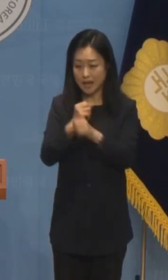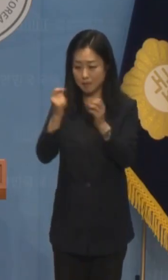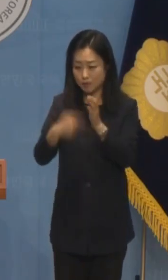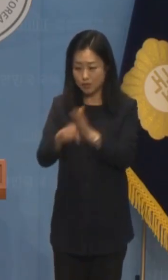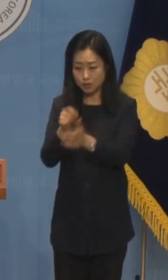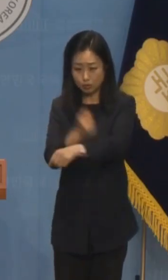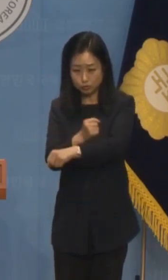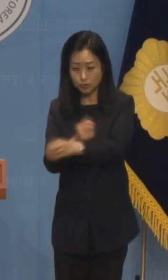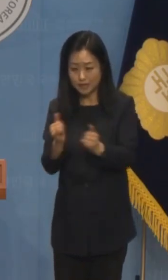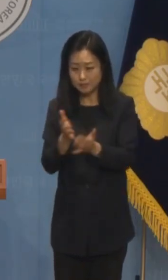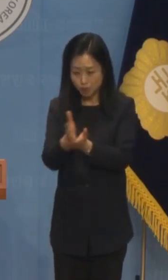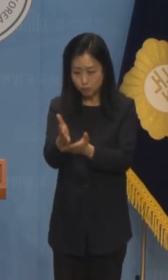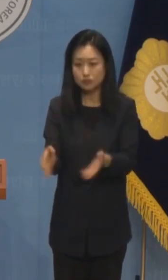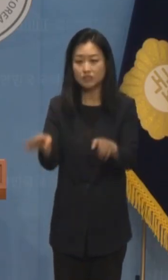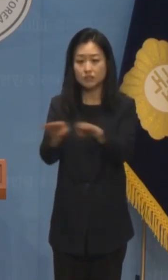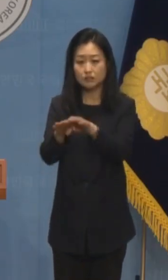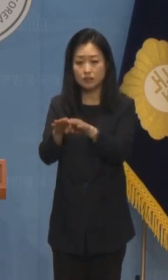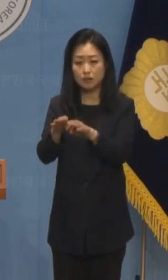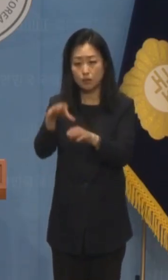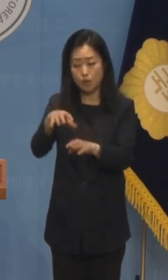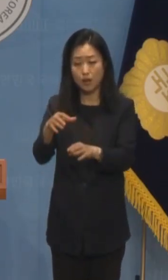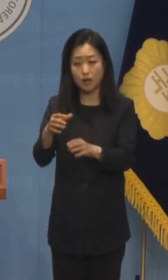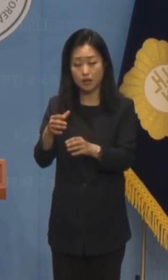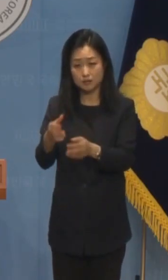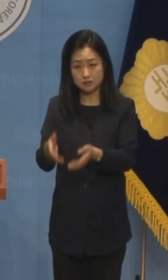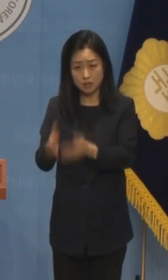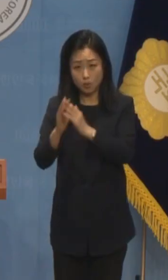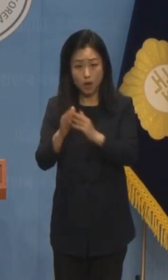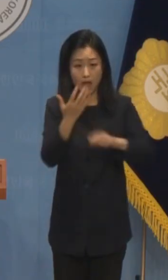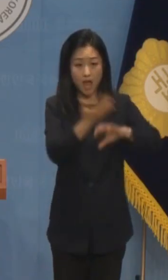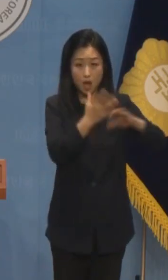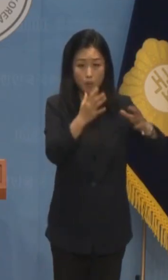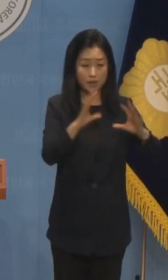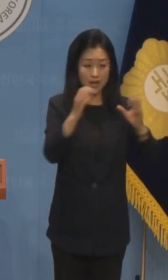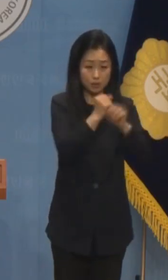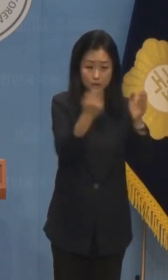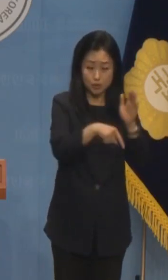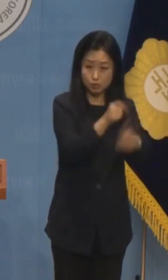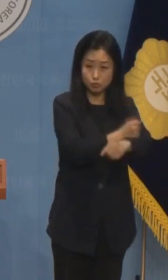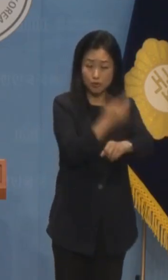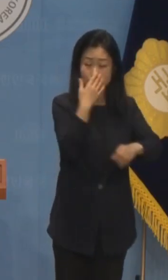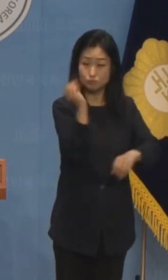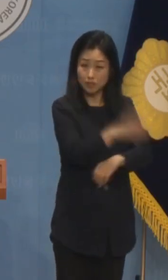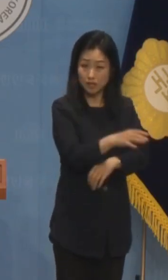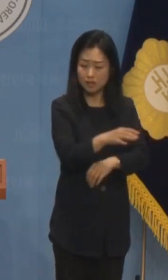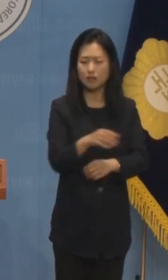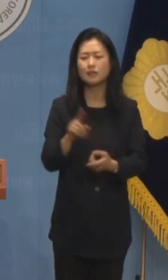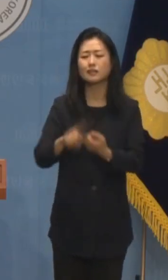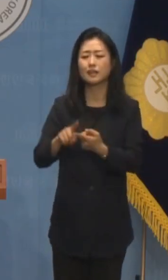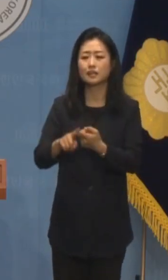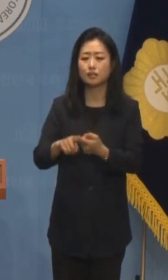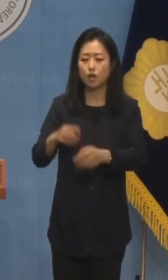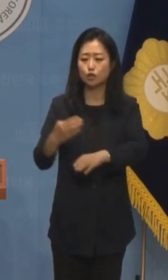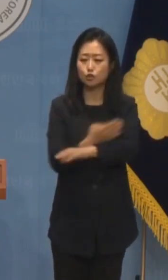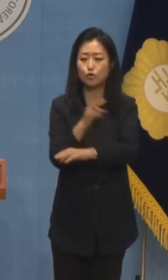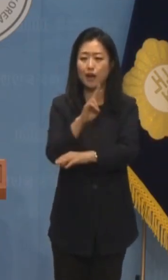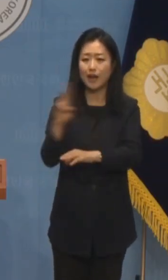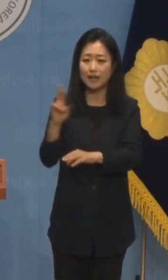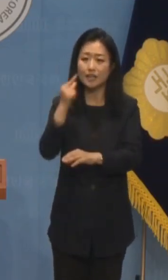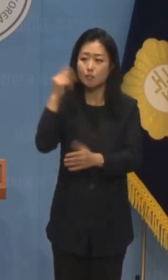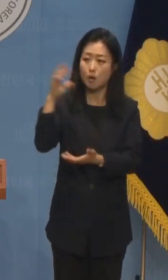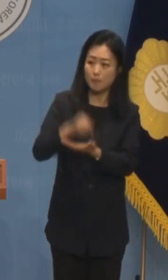윤석열 대통령의 의도가 훤히 보입니다. 결국 뉴라이트의 친일매국의